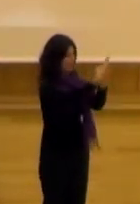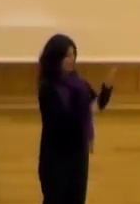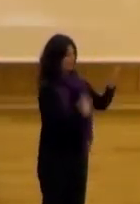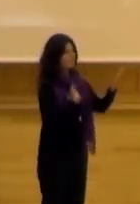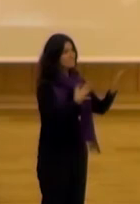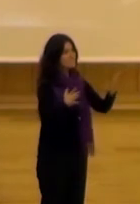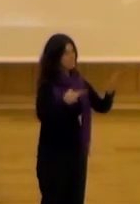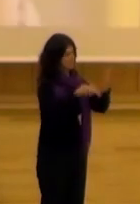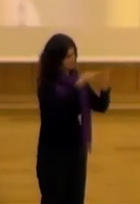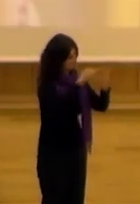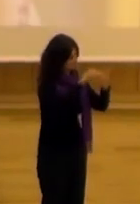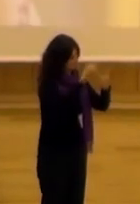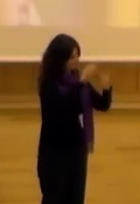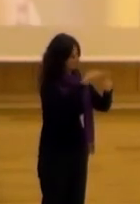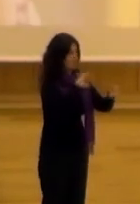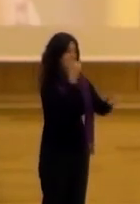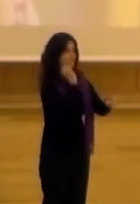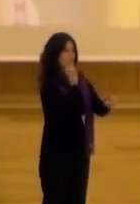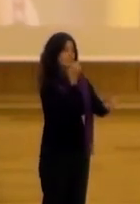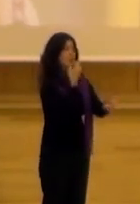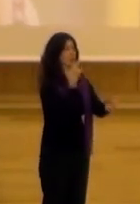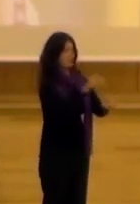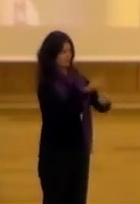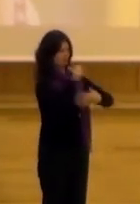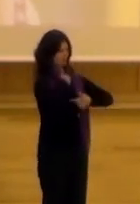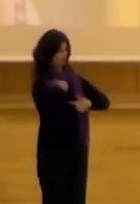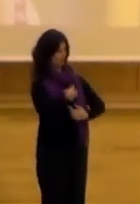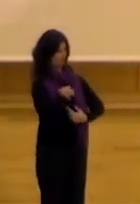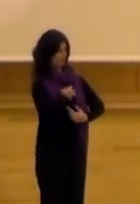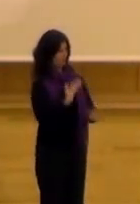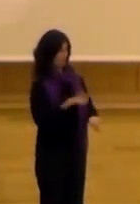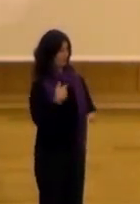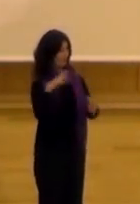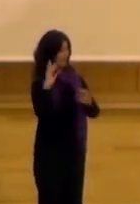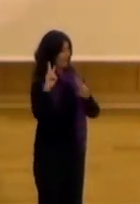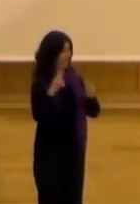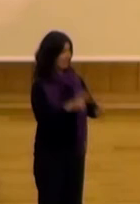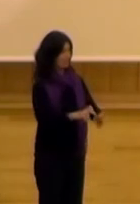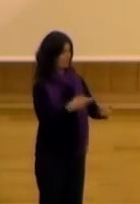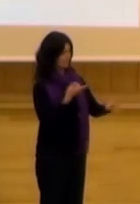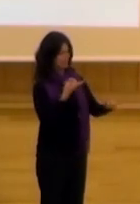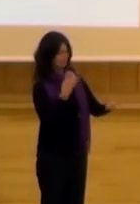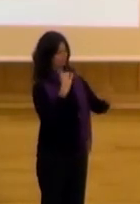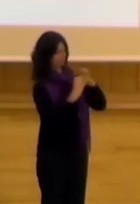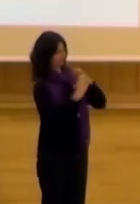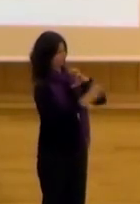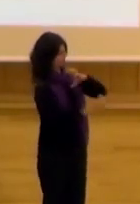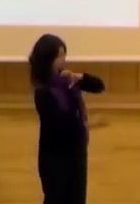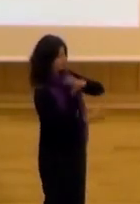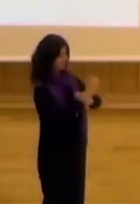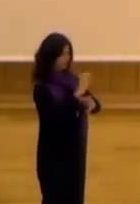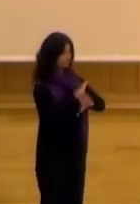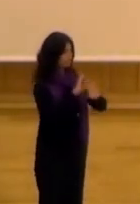deseos y manifestaban todas sus reivindicaciones al funcionario. Entonces, la interacción al principio era bastante dificultosa. Ahora,